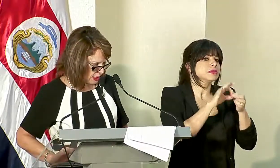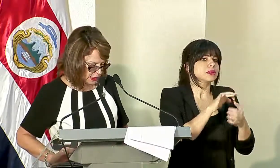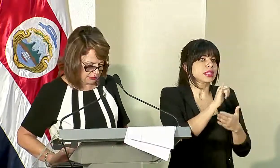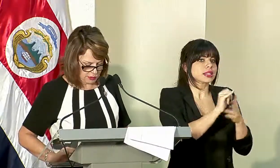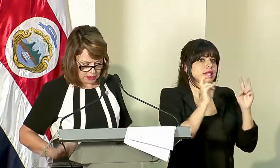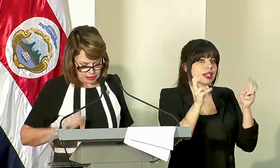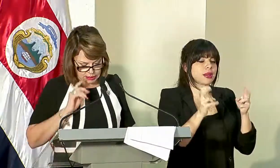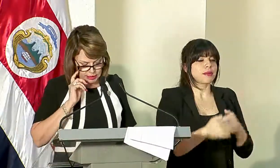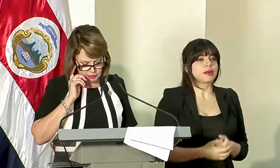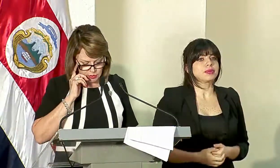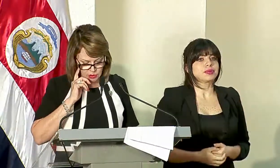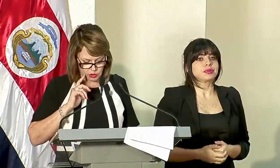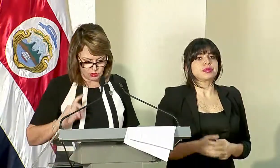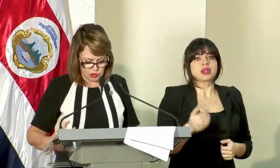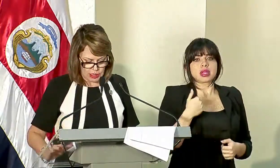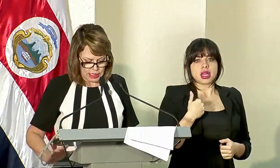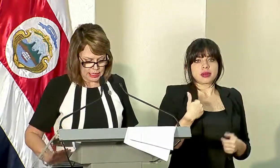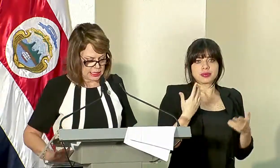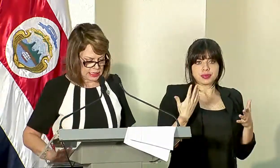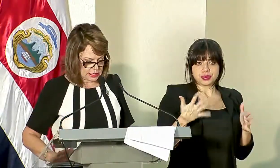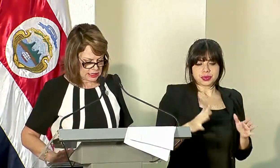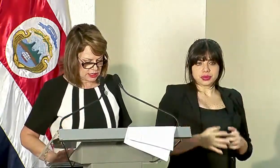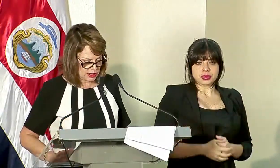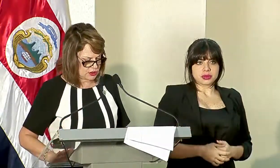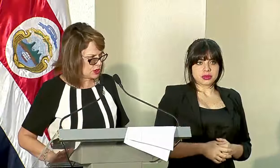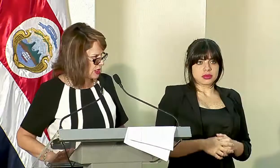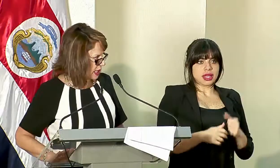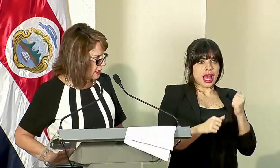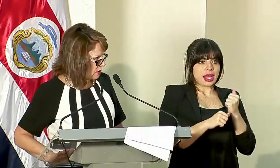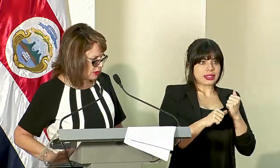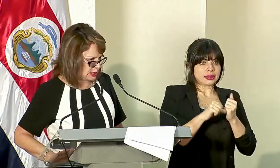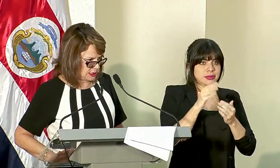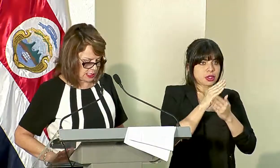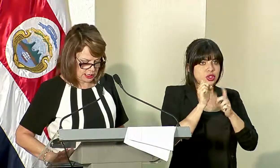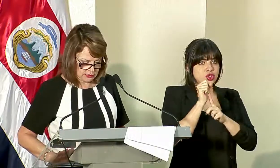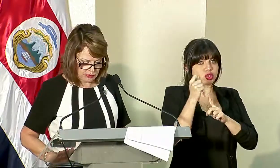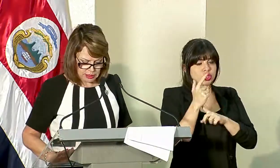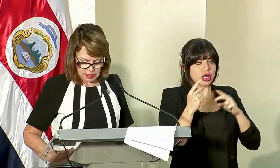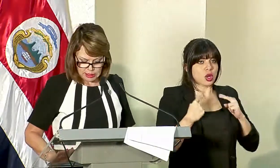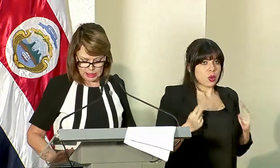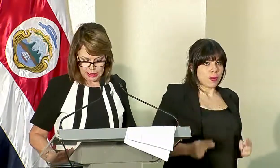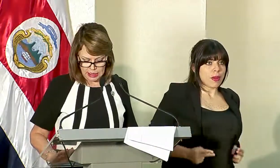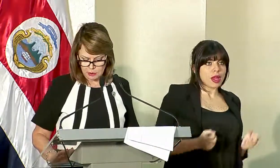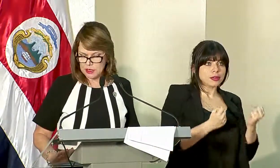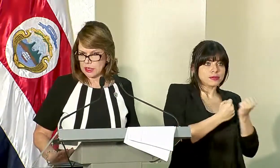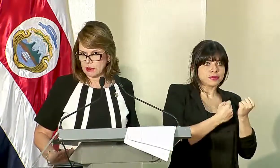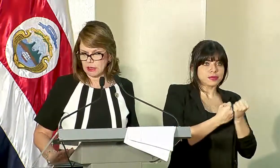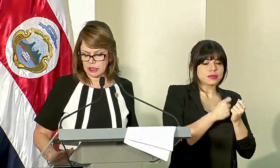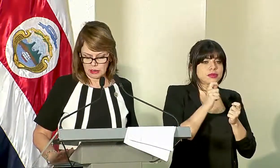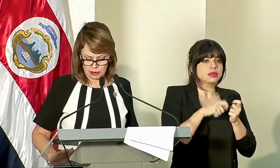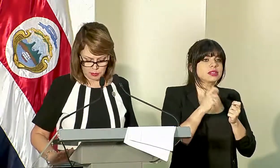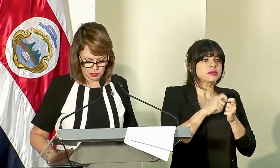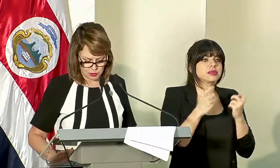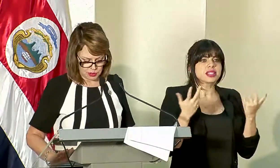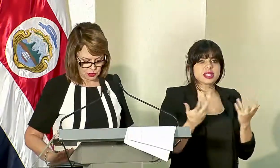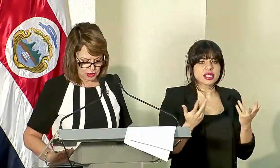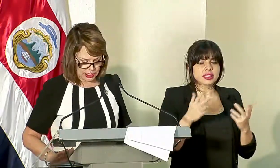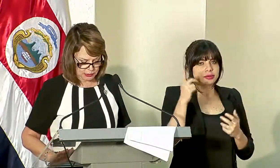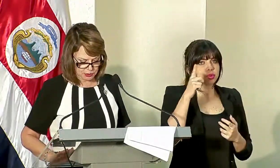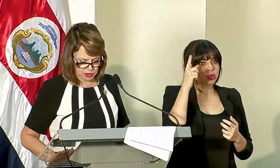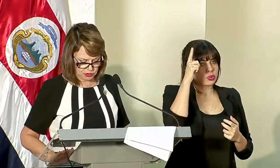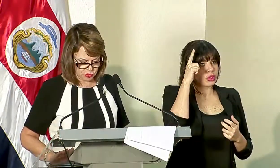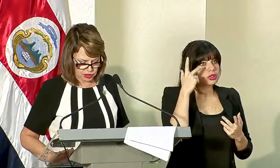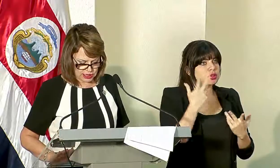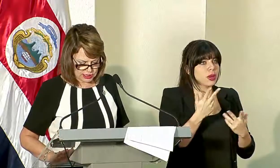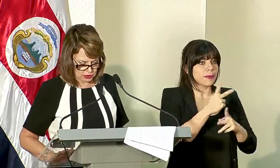esta materia. Tenemos la asistencia social y humanitaria, que es precisamente, por supuesto,